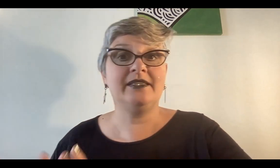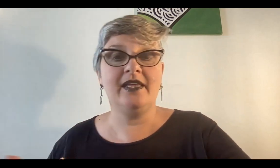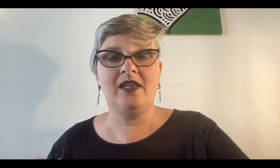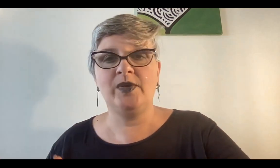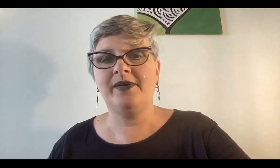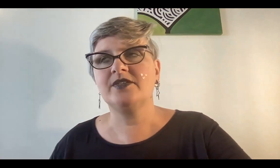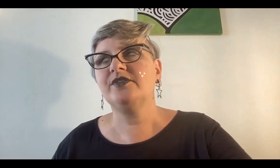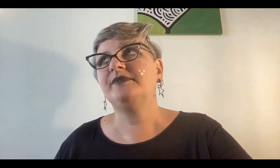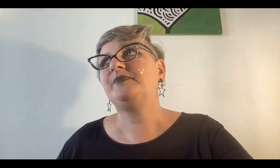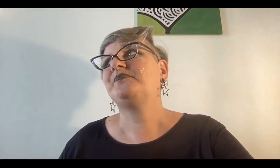materia y el universo.